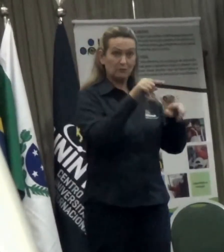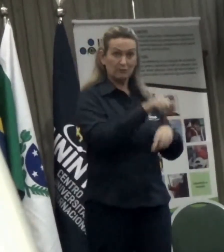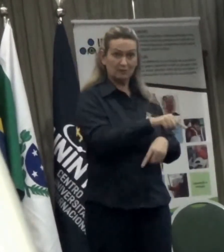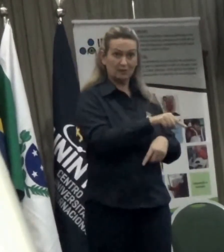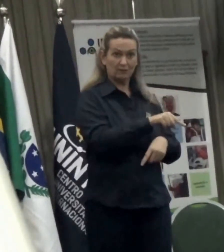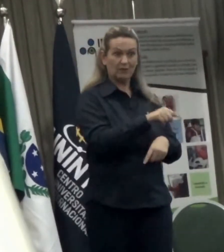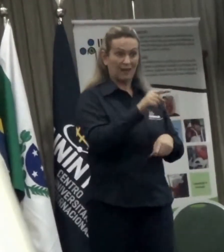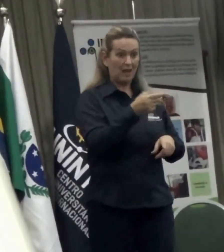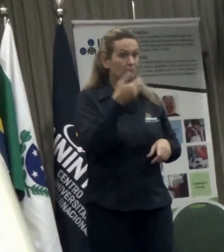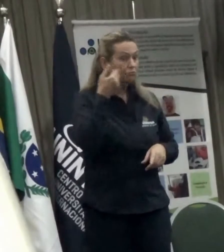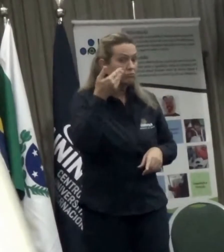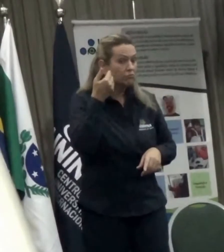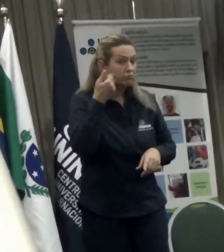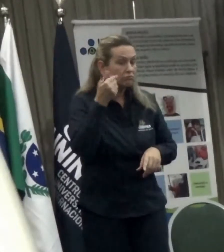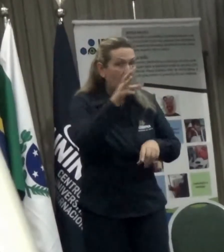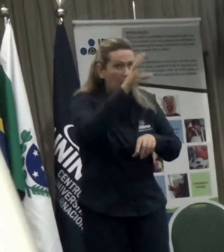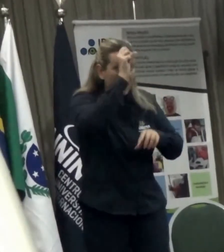a lado.